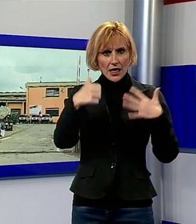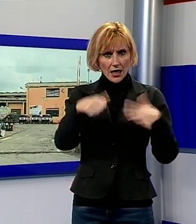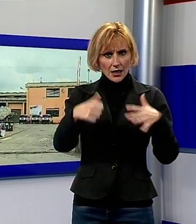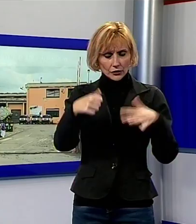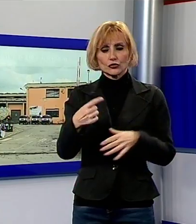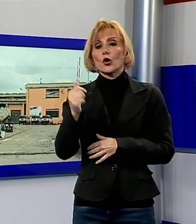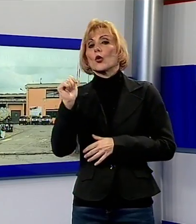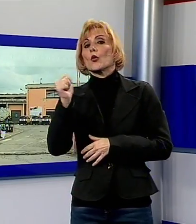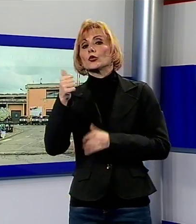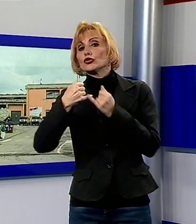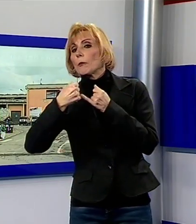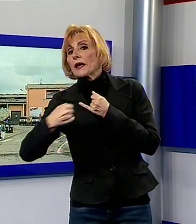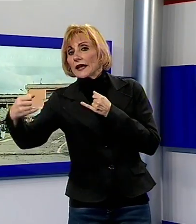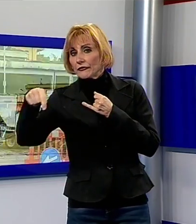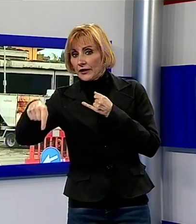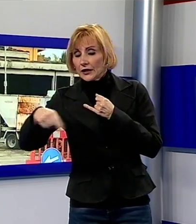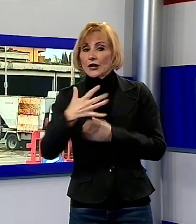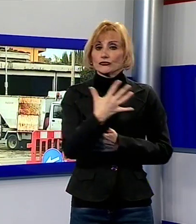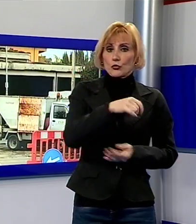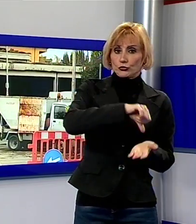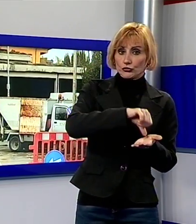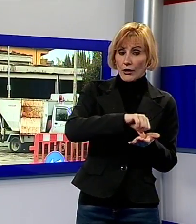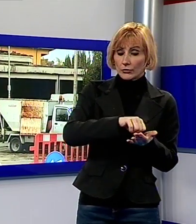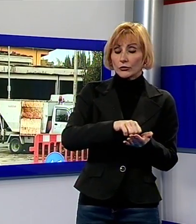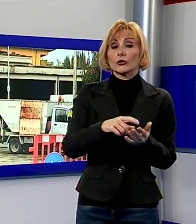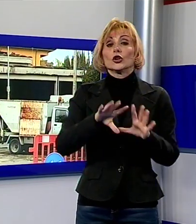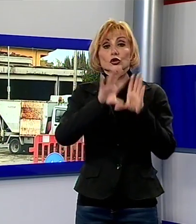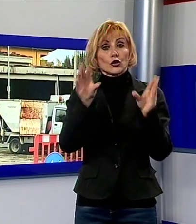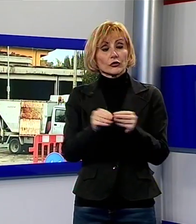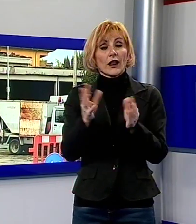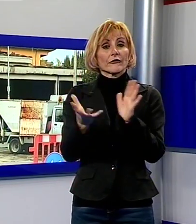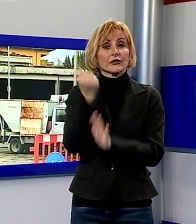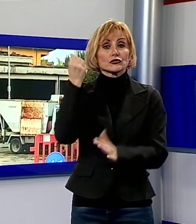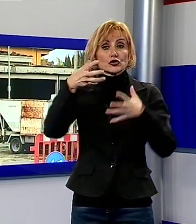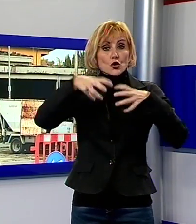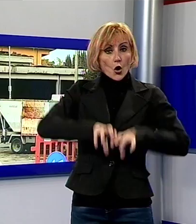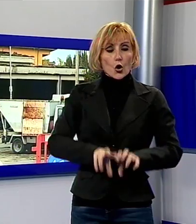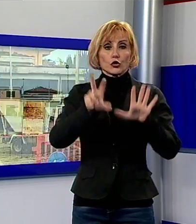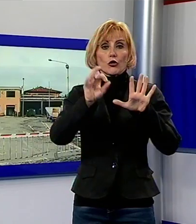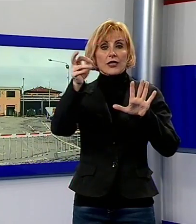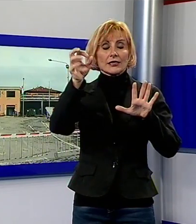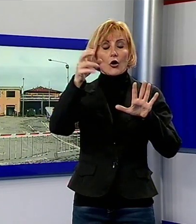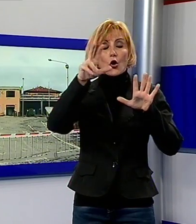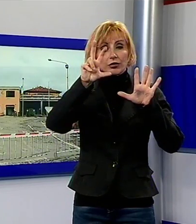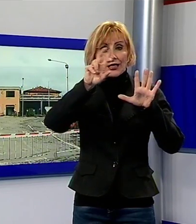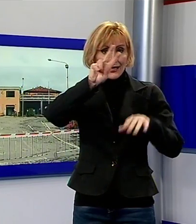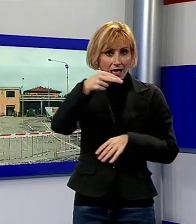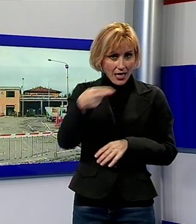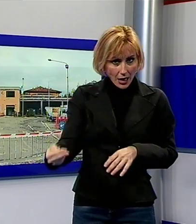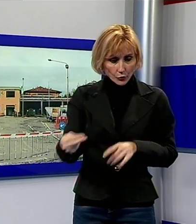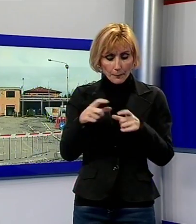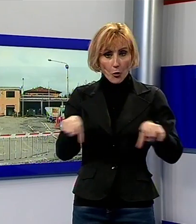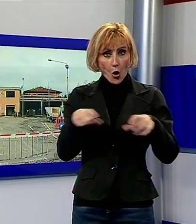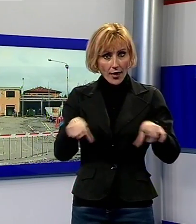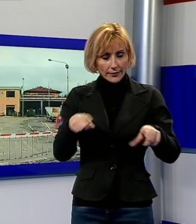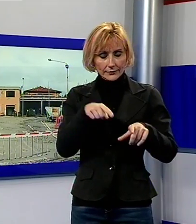della periferia e 5 del centro, che vinceranno uno sconto di 80 euro sulla bolletta dei rifiuti. Per quanto riguarda il centro,